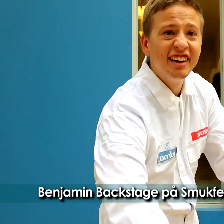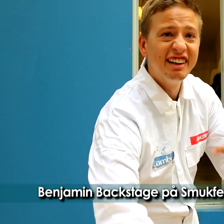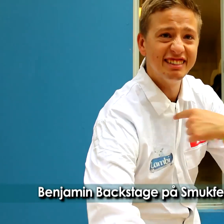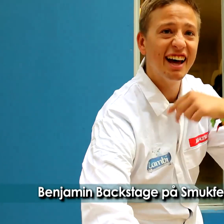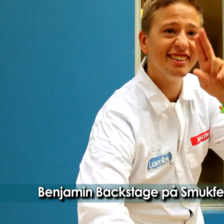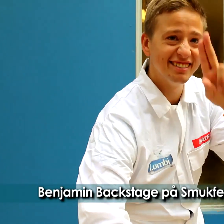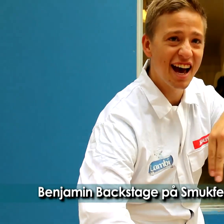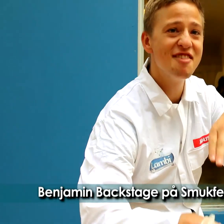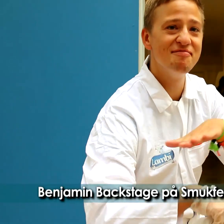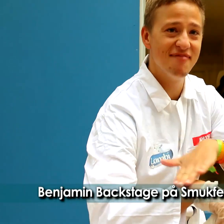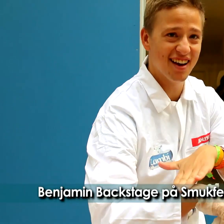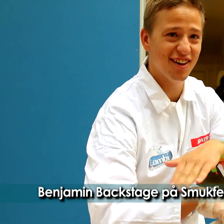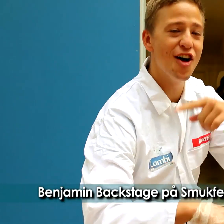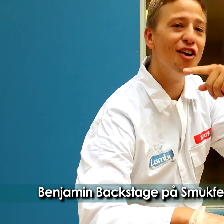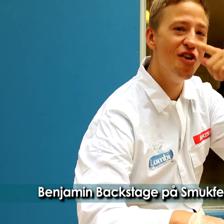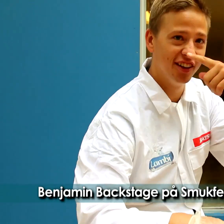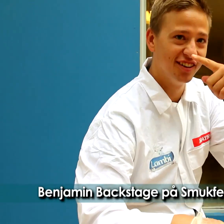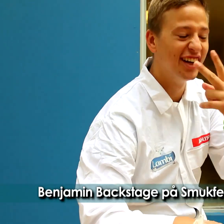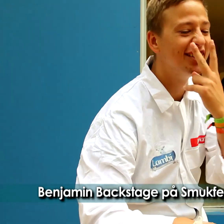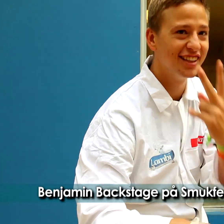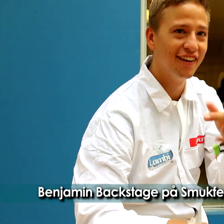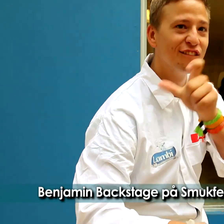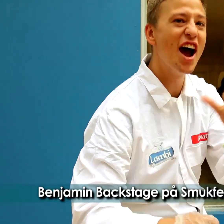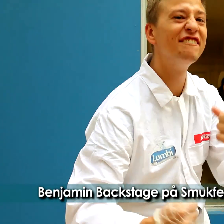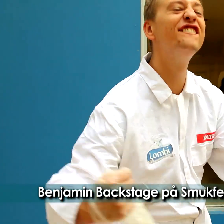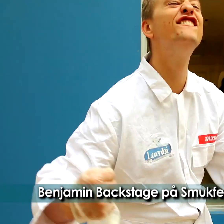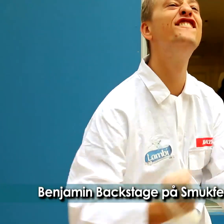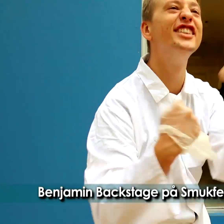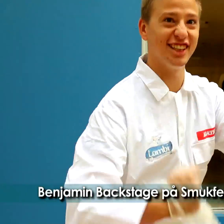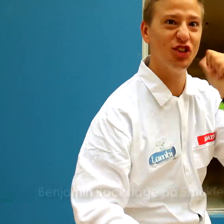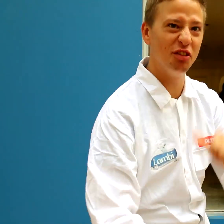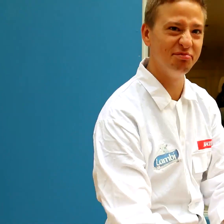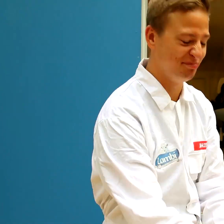Jeg kan mærke, lugte og se, at folk har holdt fest i går. Takk